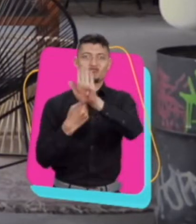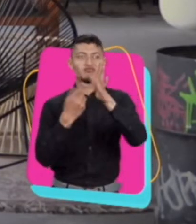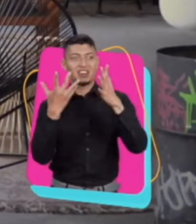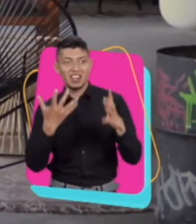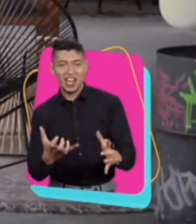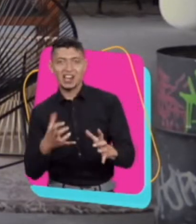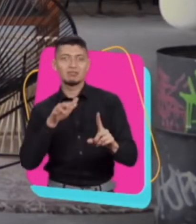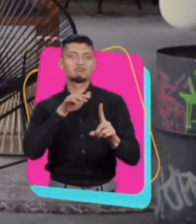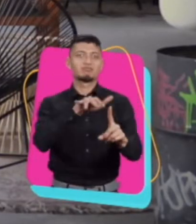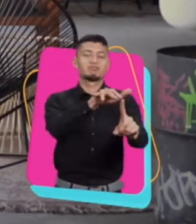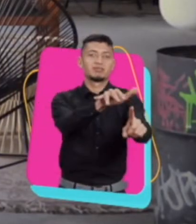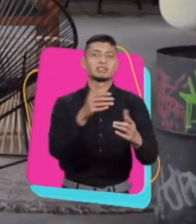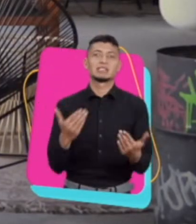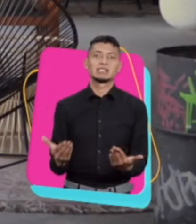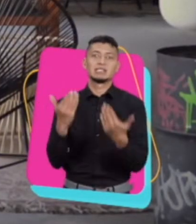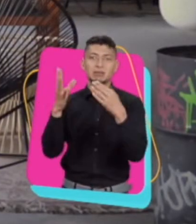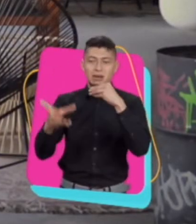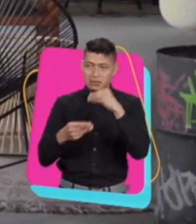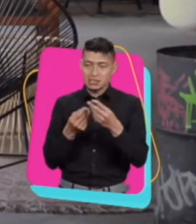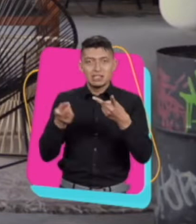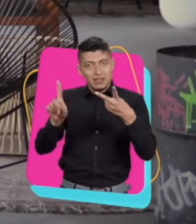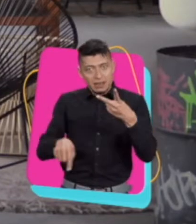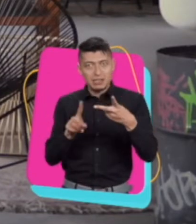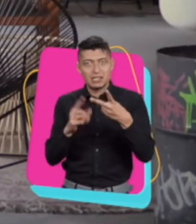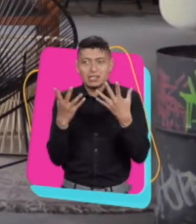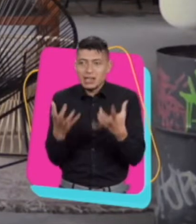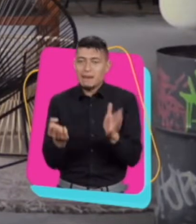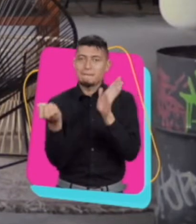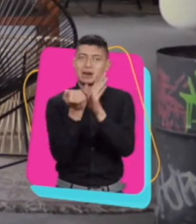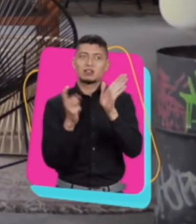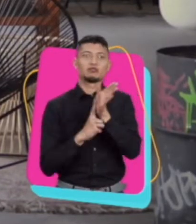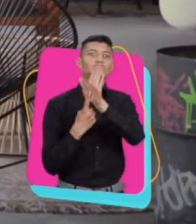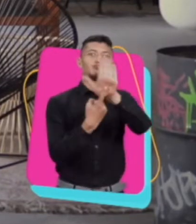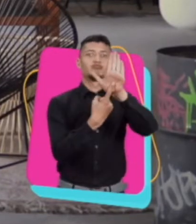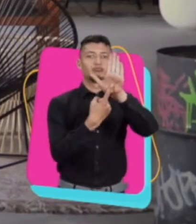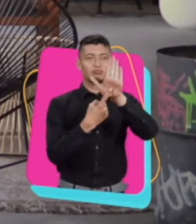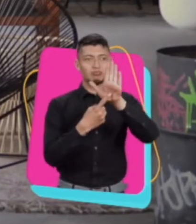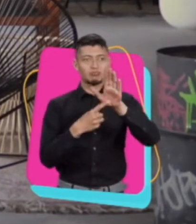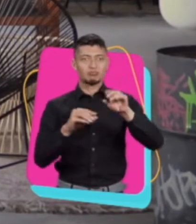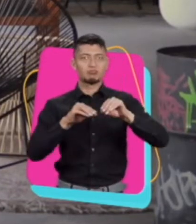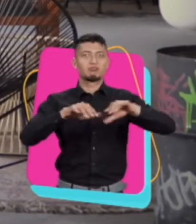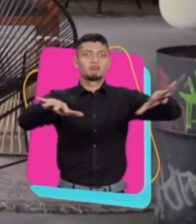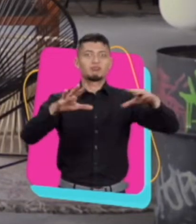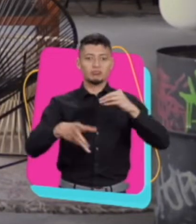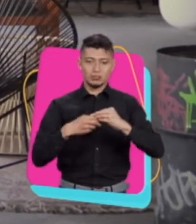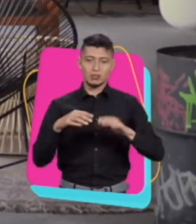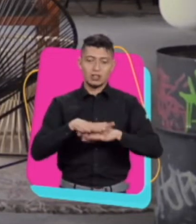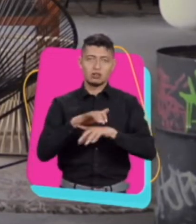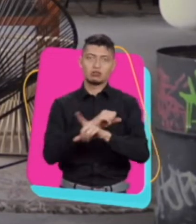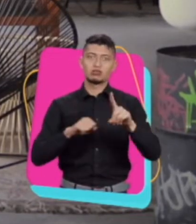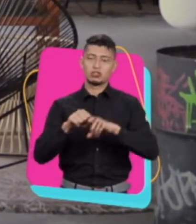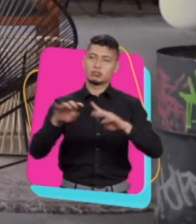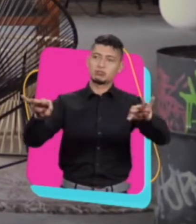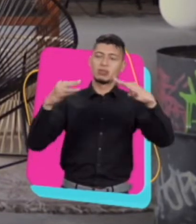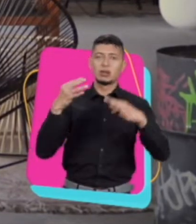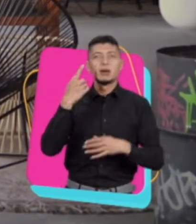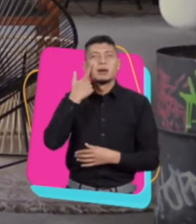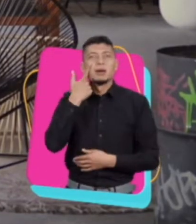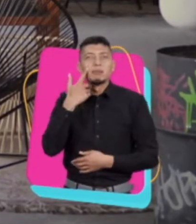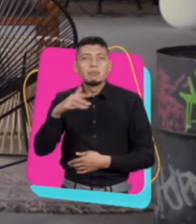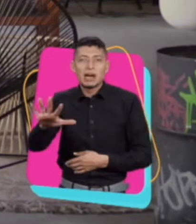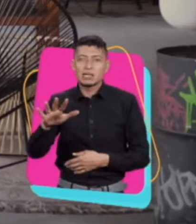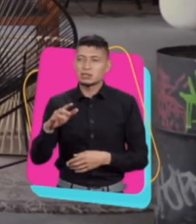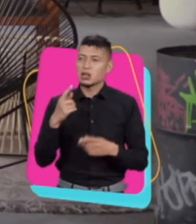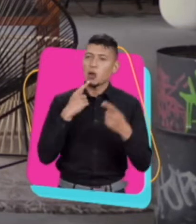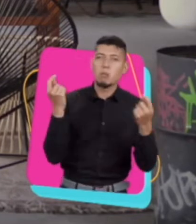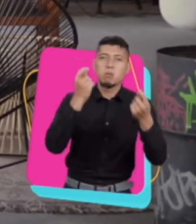las cosas que uno quiere mostrar y quedar uno también bien con las marcas y también uno salir bien en las redes y que